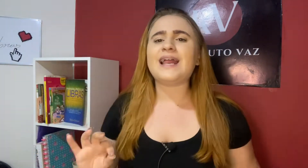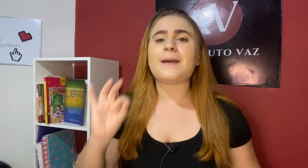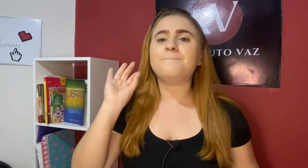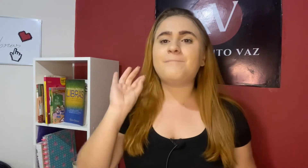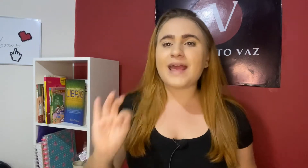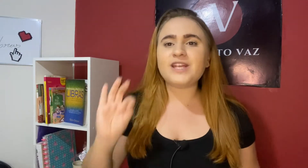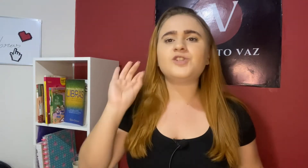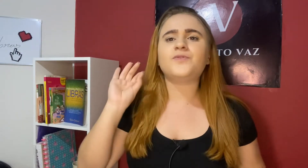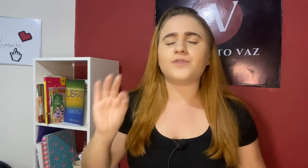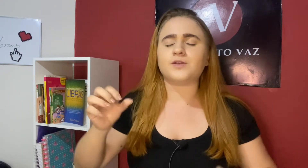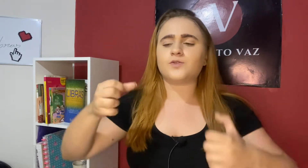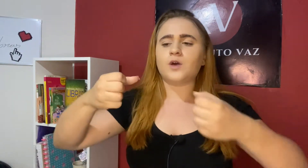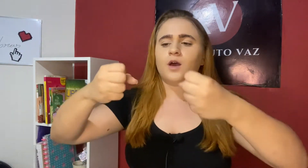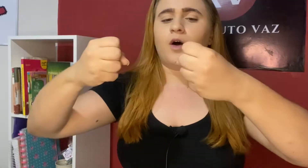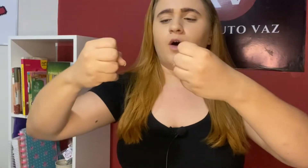ele é bem difícil. Ó,